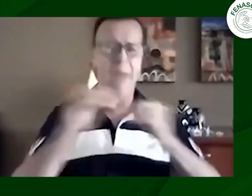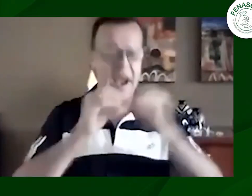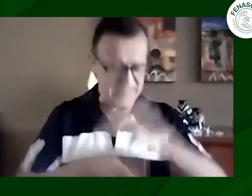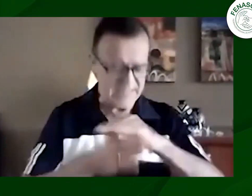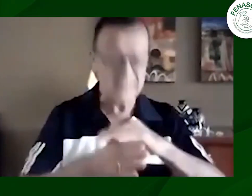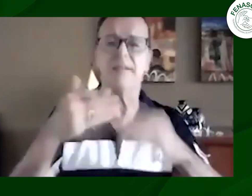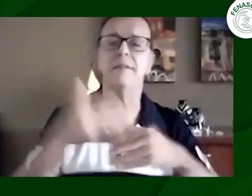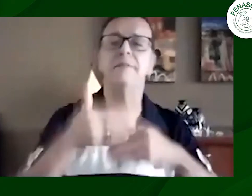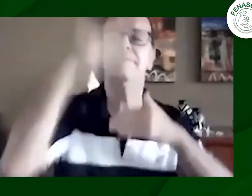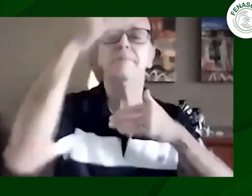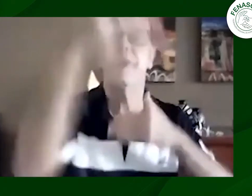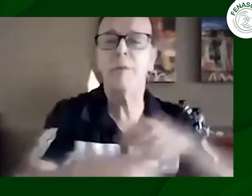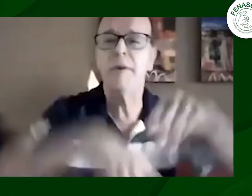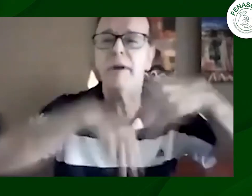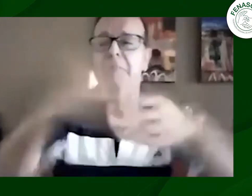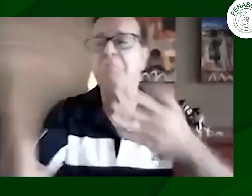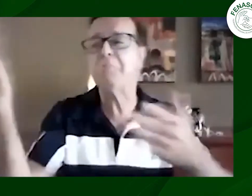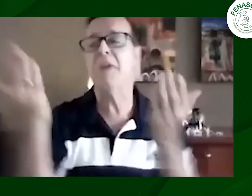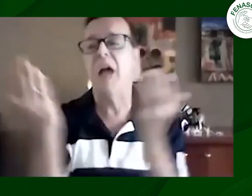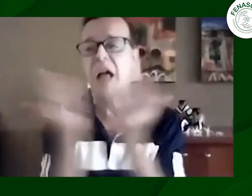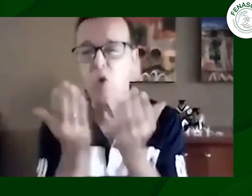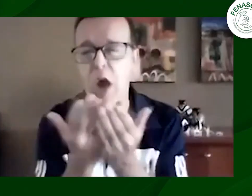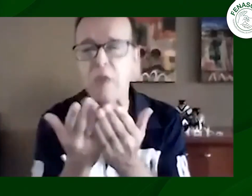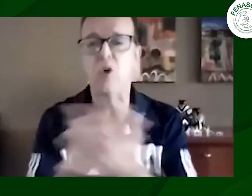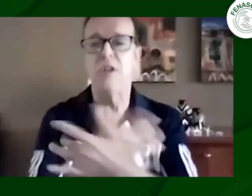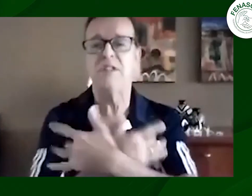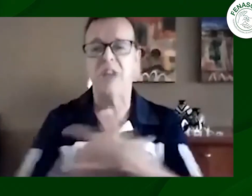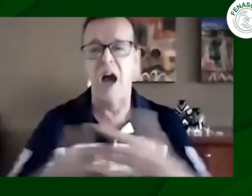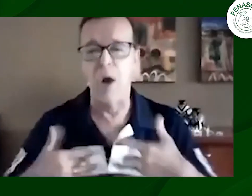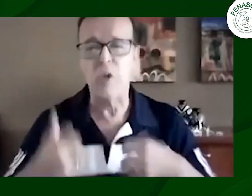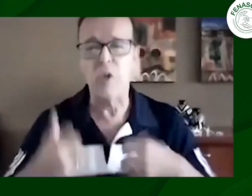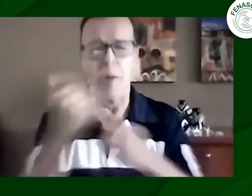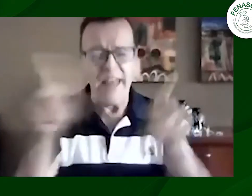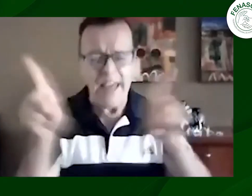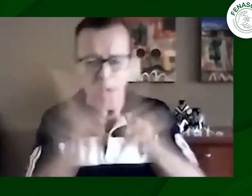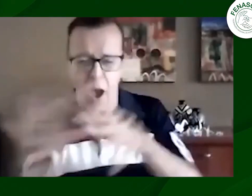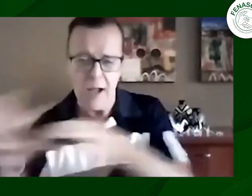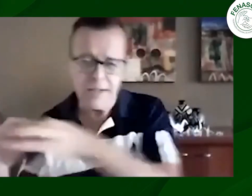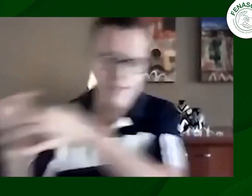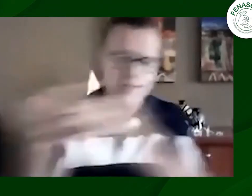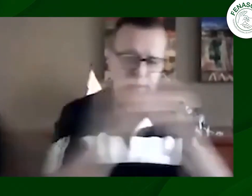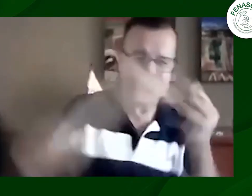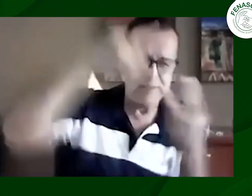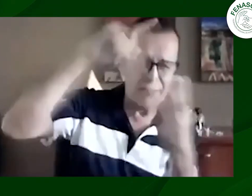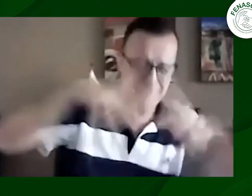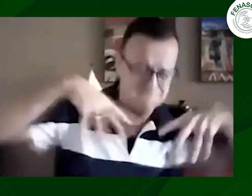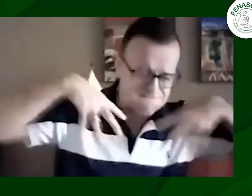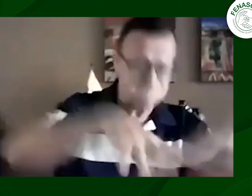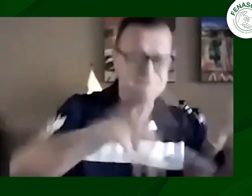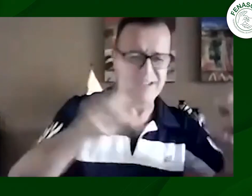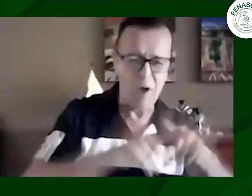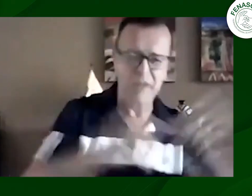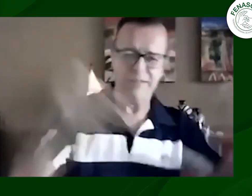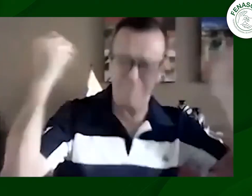lo logramos hay que continuar entonces haciendo esta incidencia ver qué va a pasar con los estudios